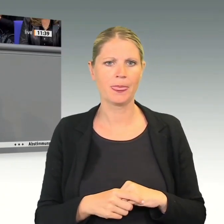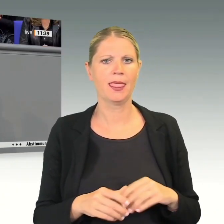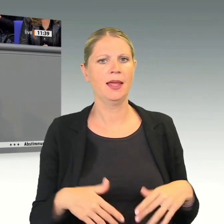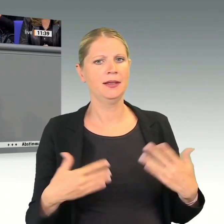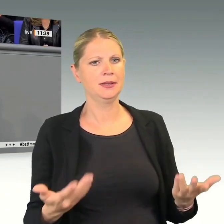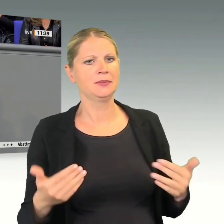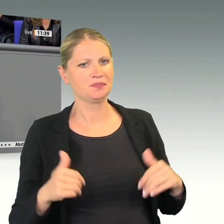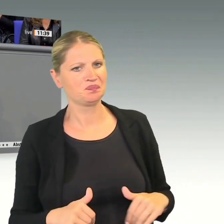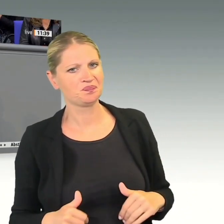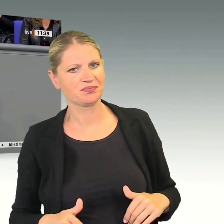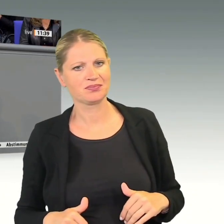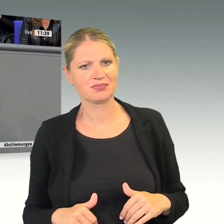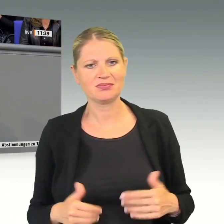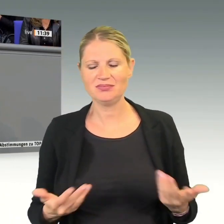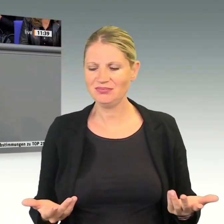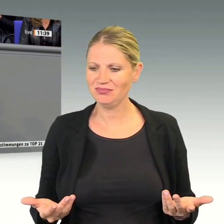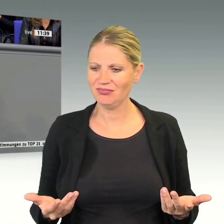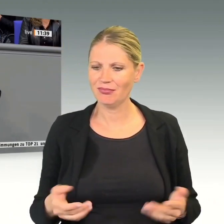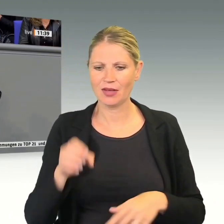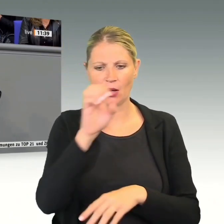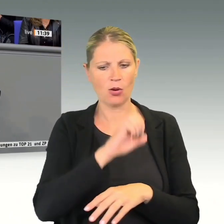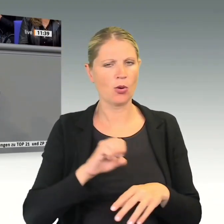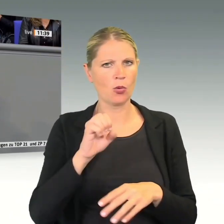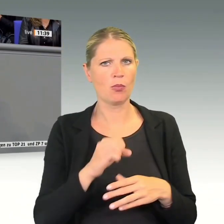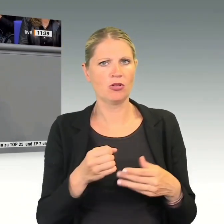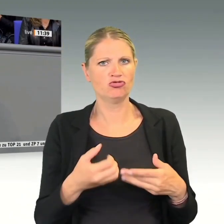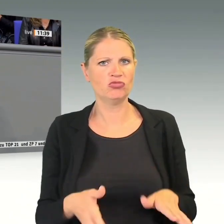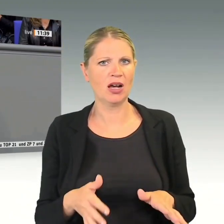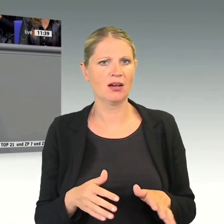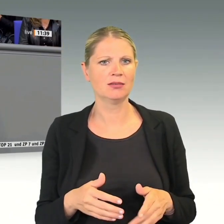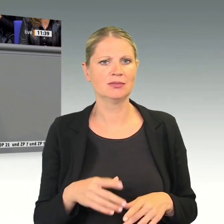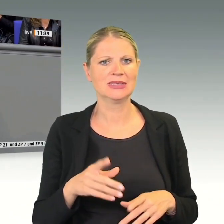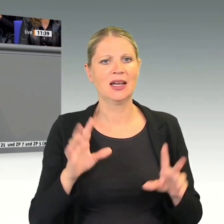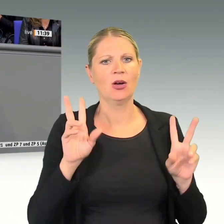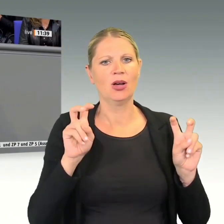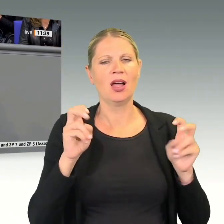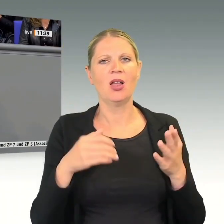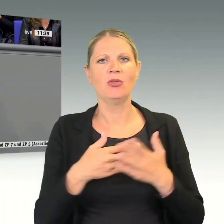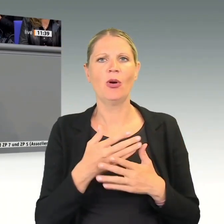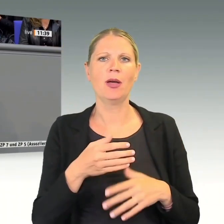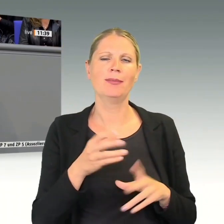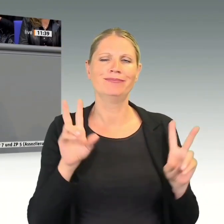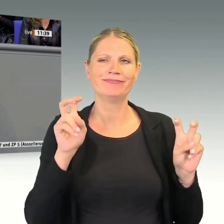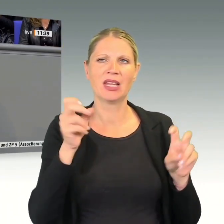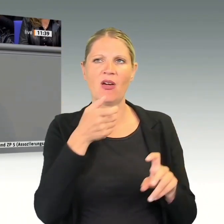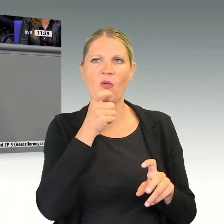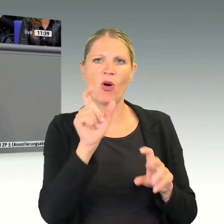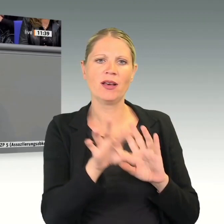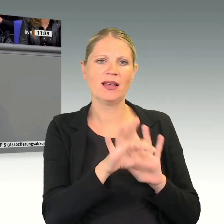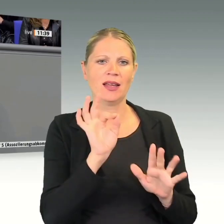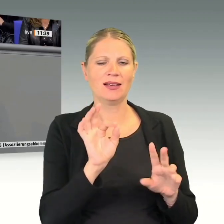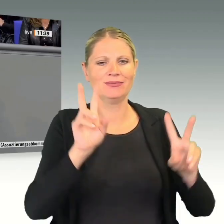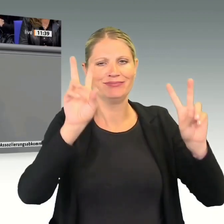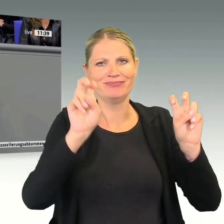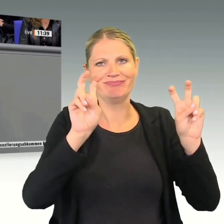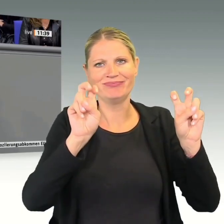Kontinent geschwächt hat. Und Sie haben ja auch ein neues Buzzword entdeckt, die First-Mover-Strategie, der First-Mover